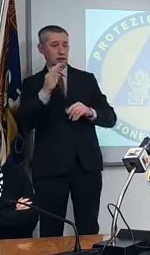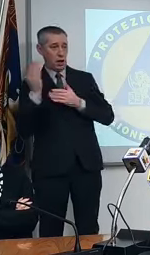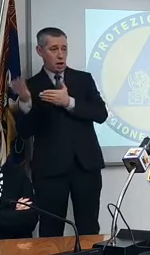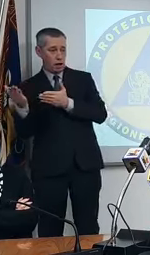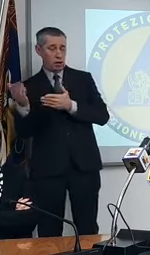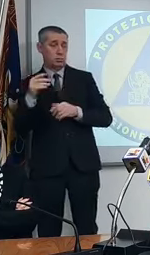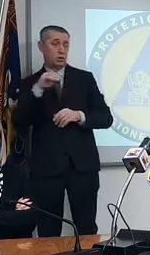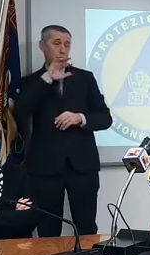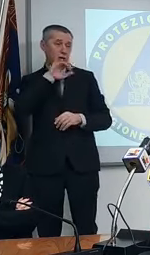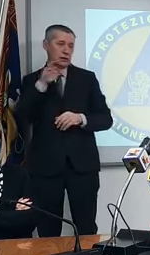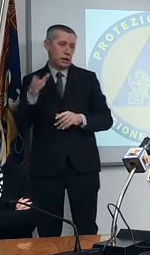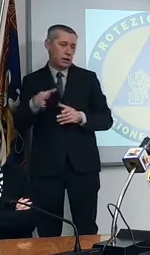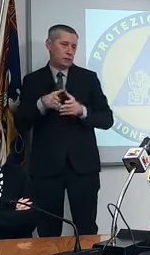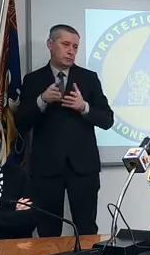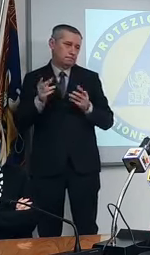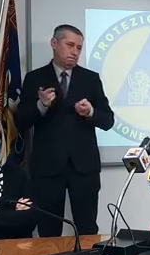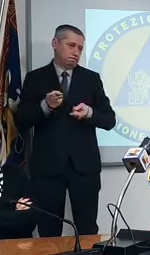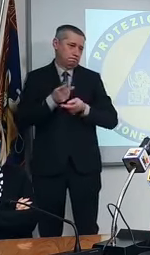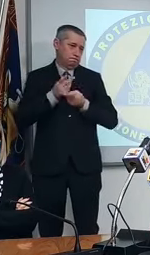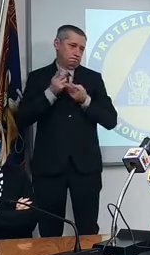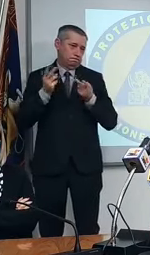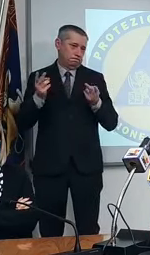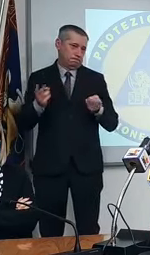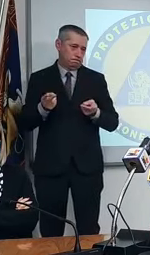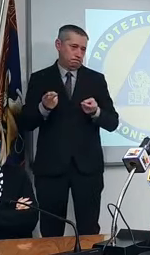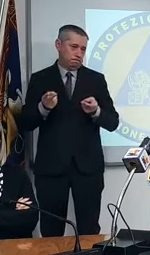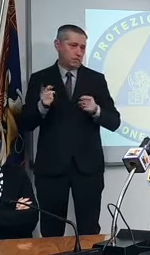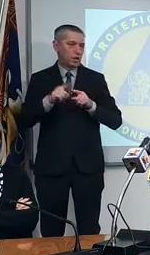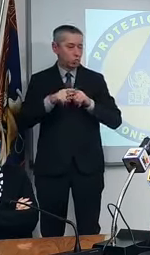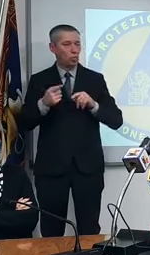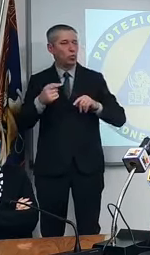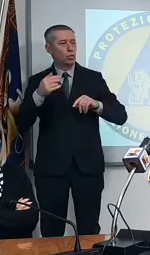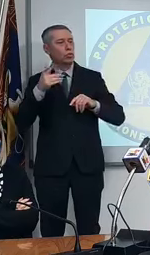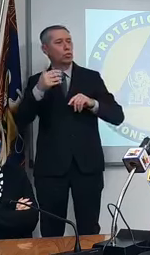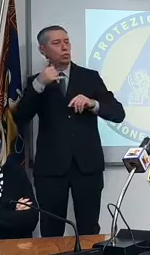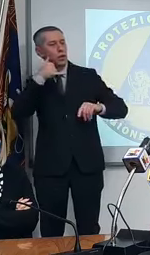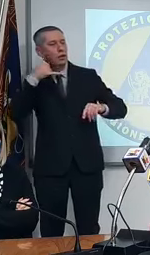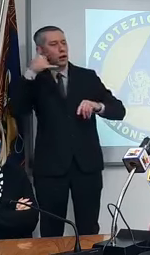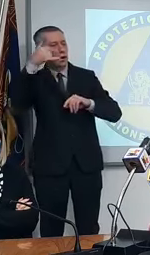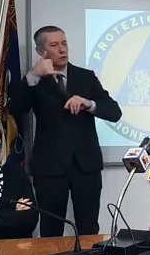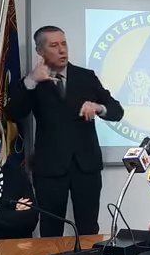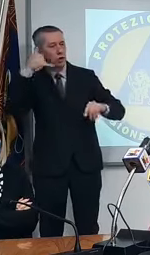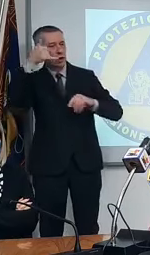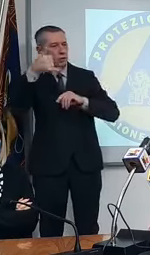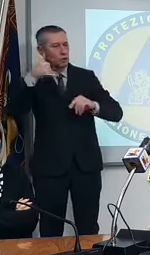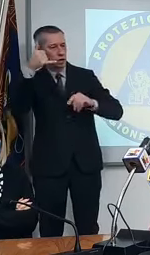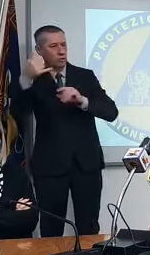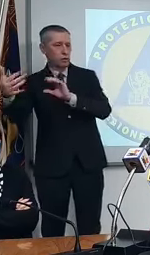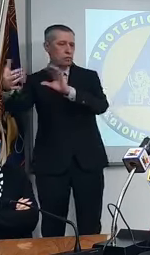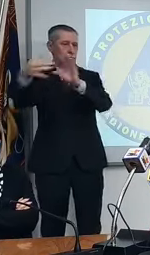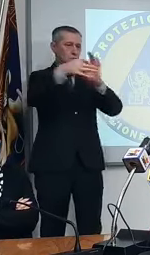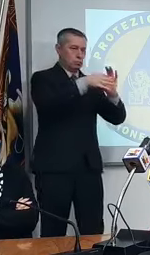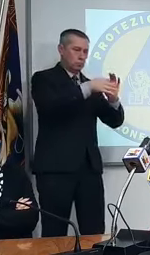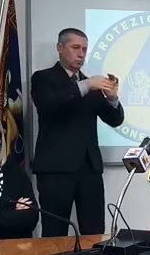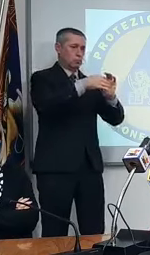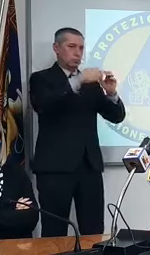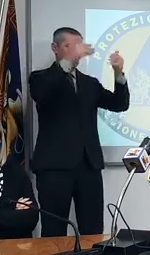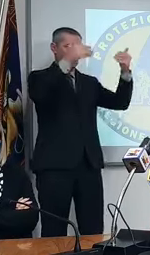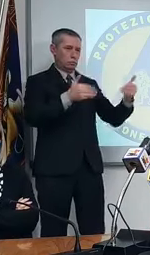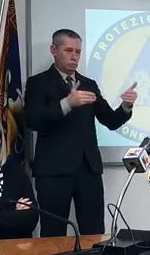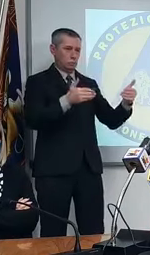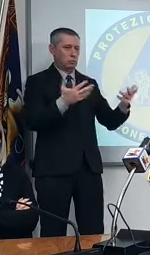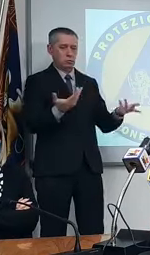insomma si trovano delle difficoltà con i numeri di telefono fanno sempre riferimento al portale e ti rimandano al portale anche se